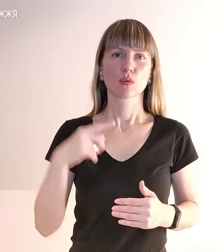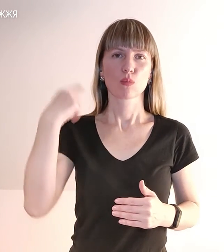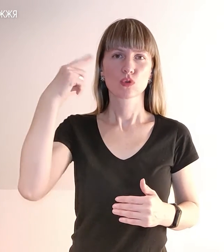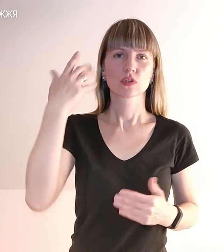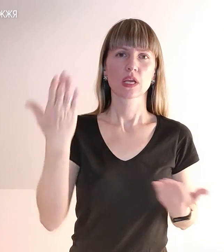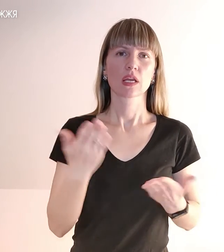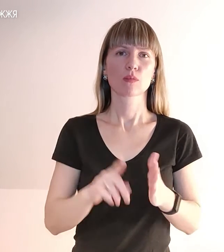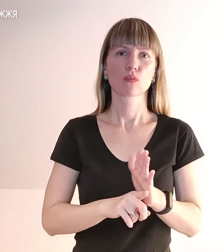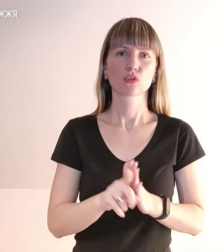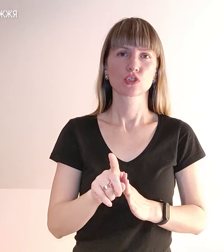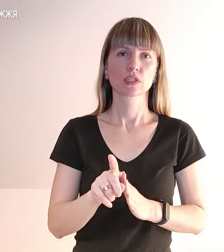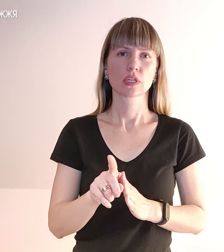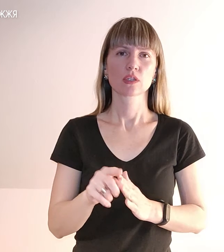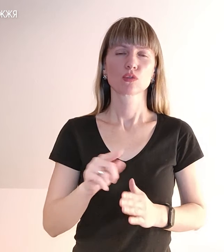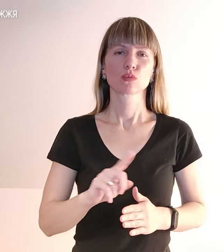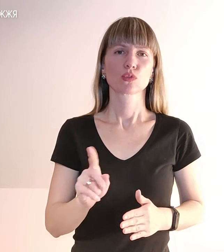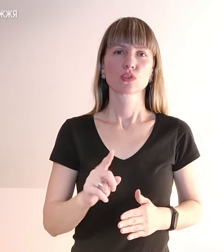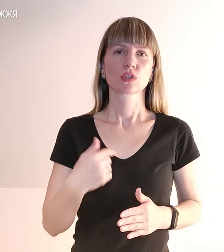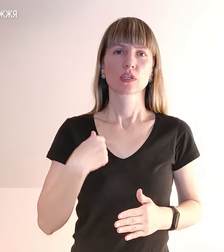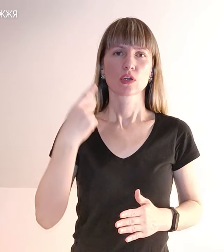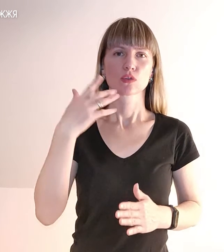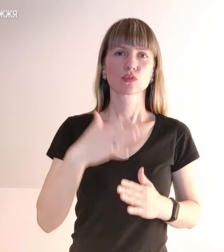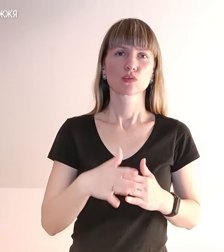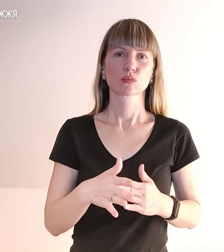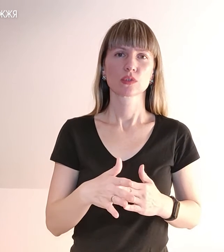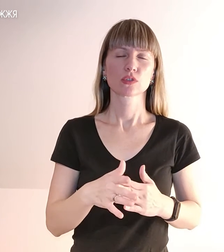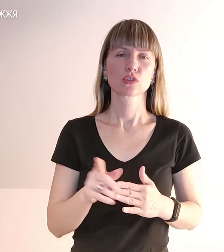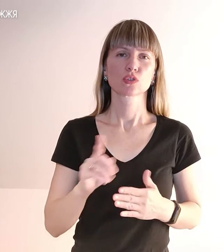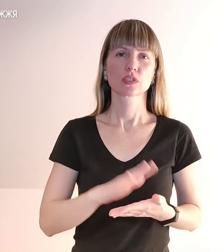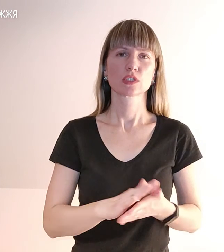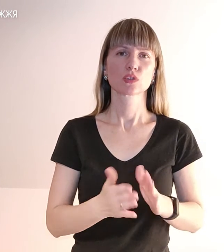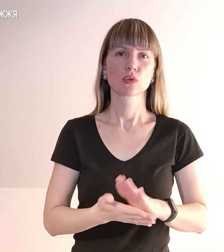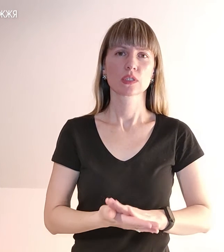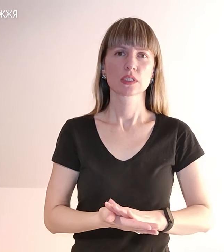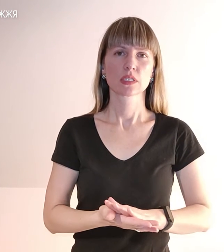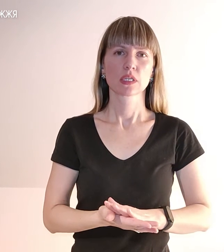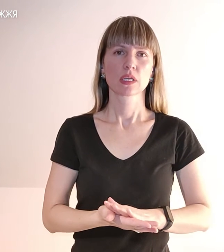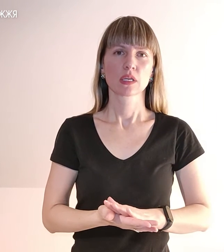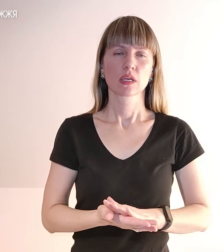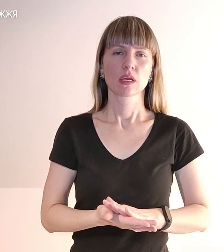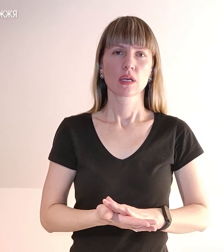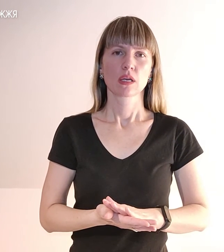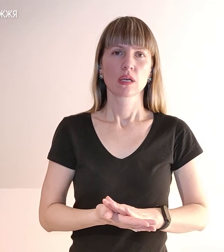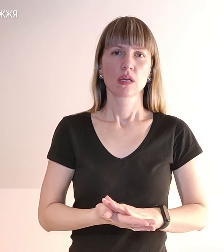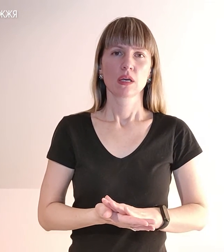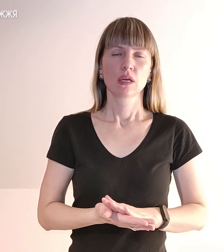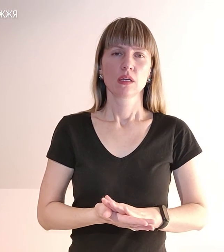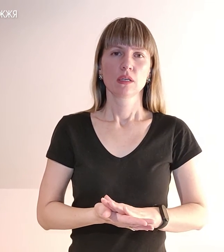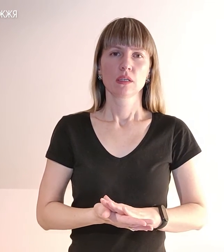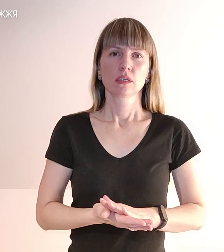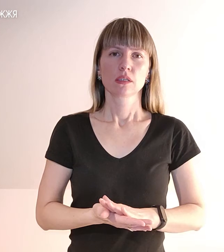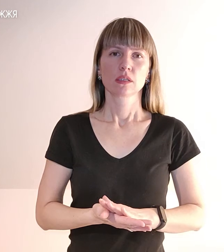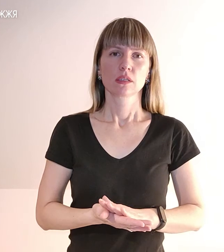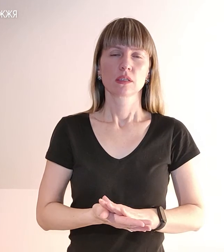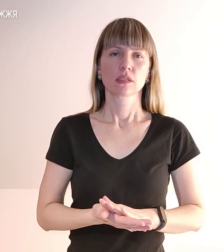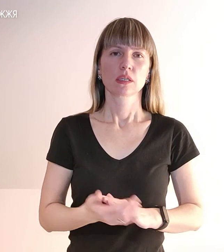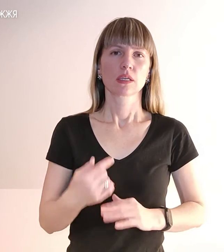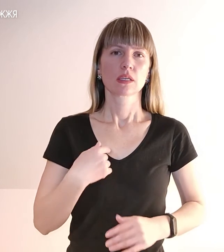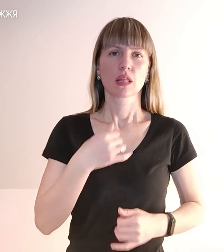починалося. Тому що, розумієш, що ситуація абсолютно, я ніяк не можу вплинути на